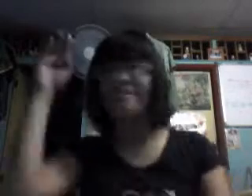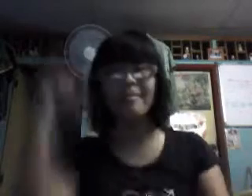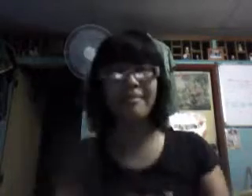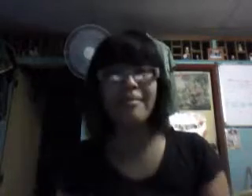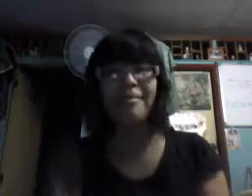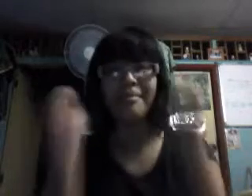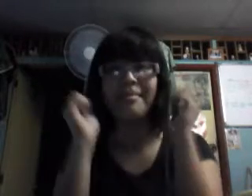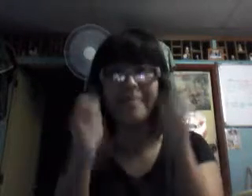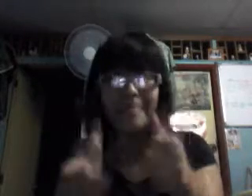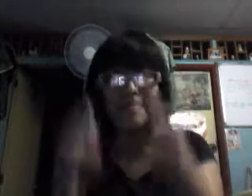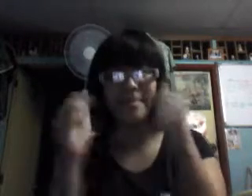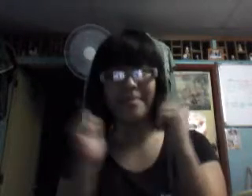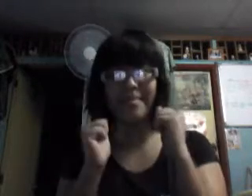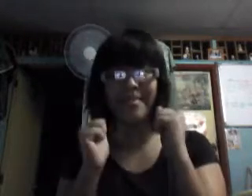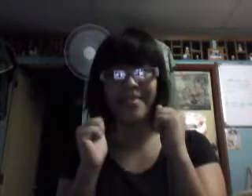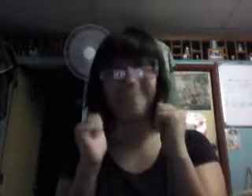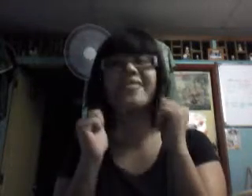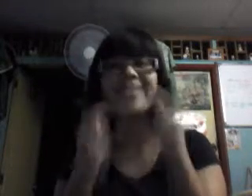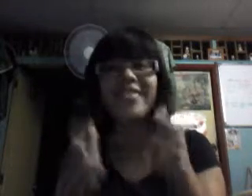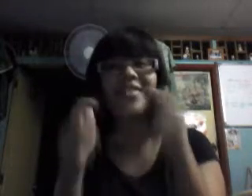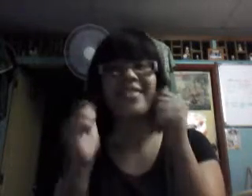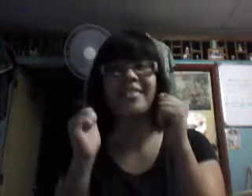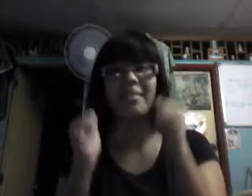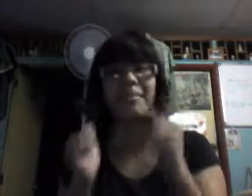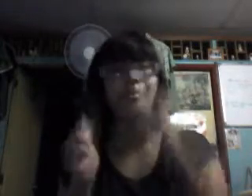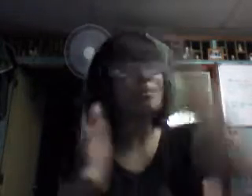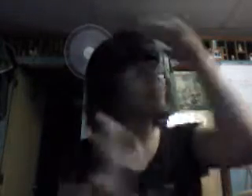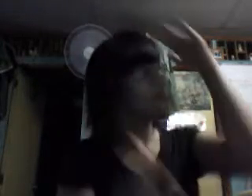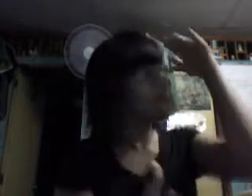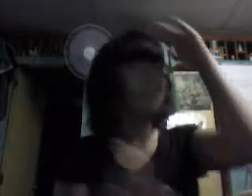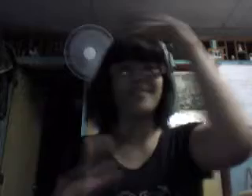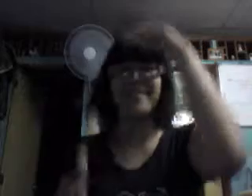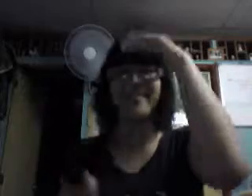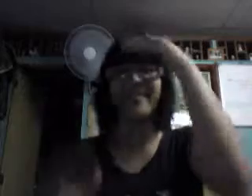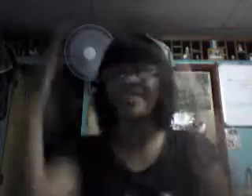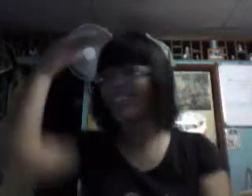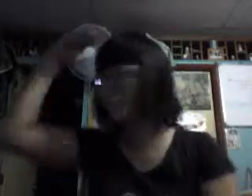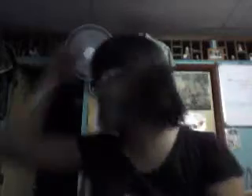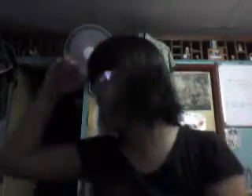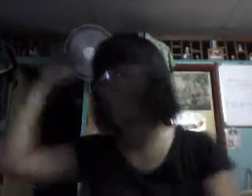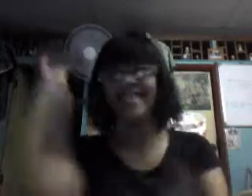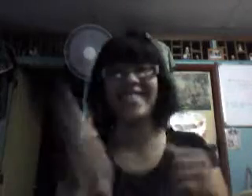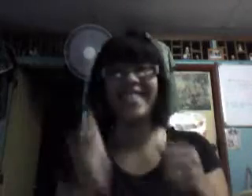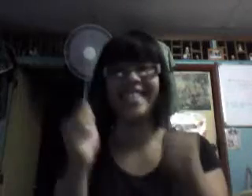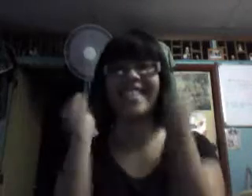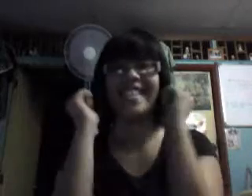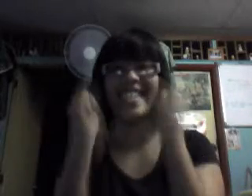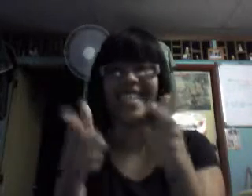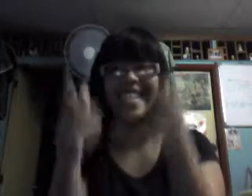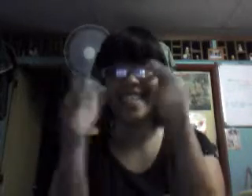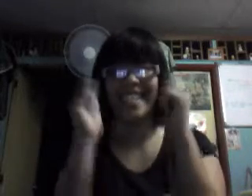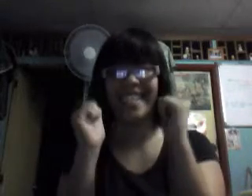누가 뭐래도 내꺼 내꺼 다른 여자랑 말도 섞지만 난 니꺼